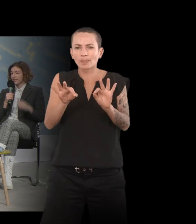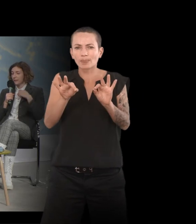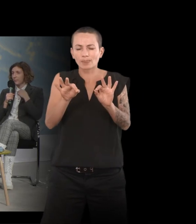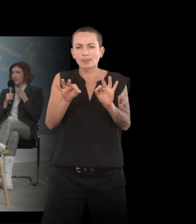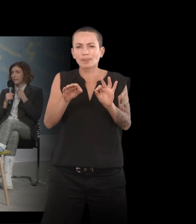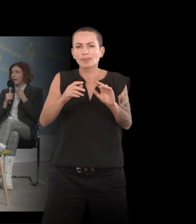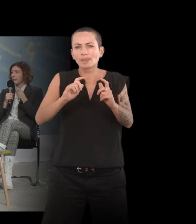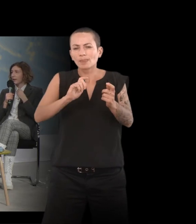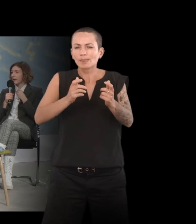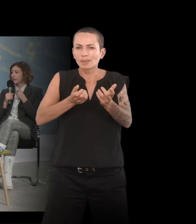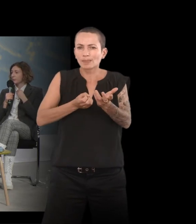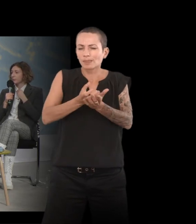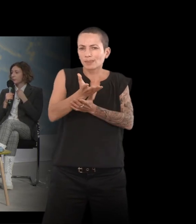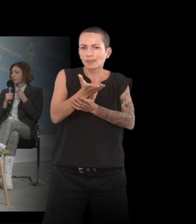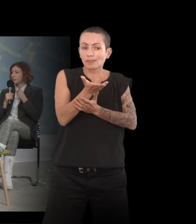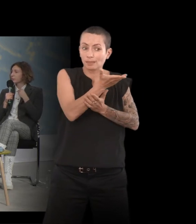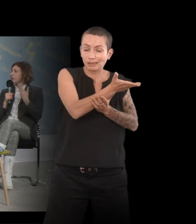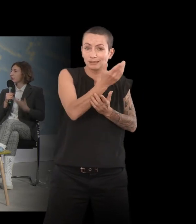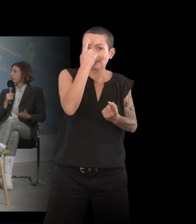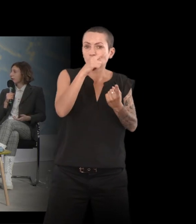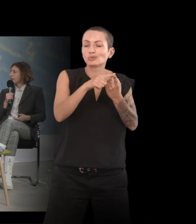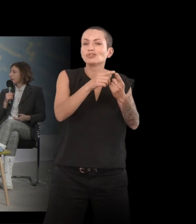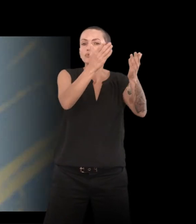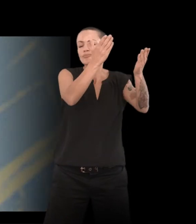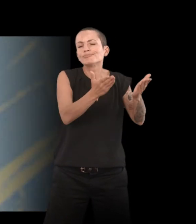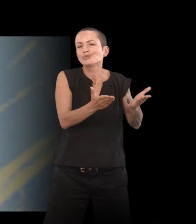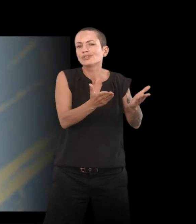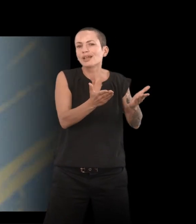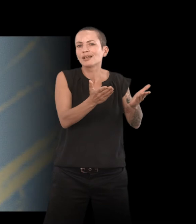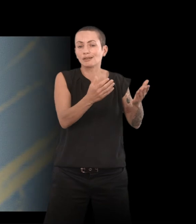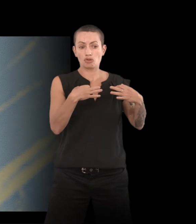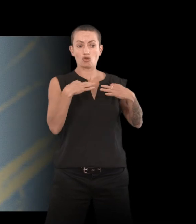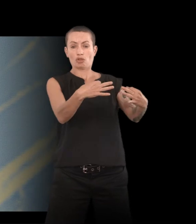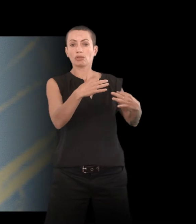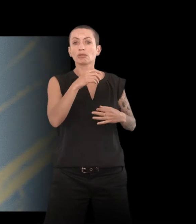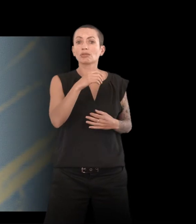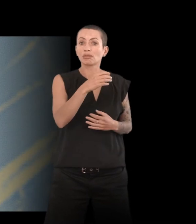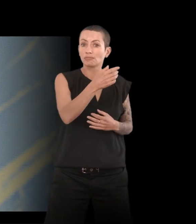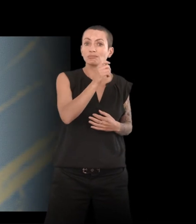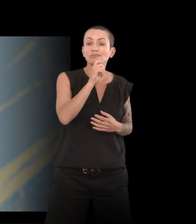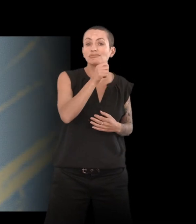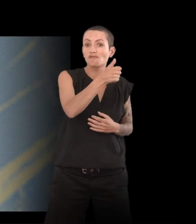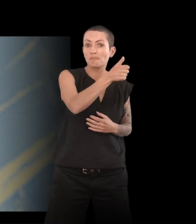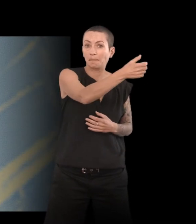en parle, c'est par rapport à ce sujet neutre. Enfin, vous disiez, Clermain, que la maladie, voilà, c'était transformer